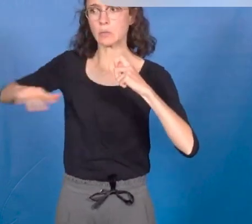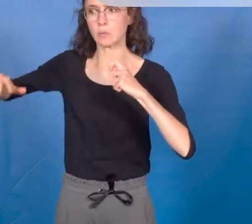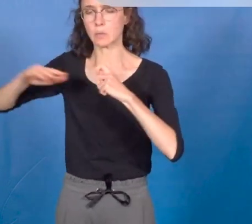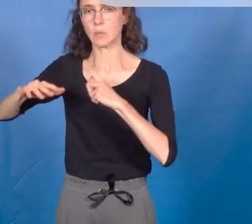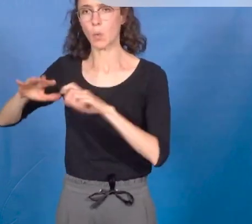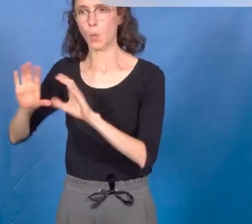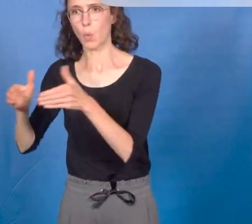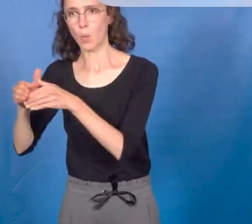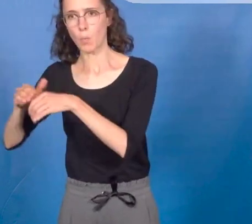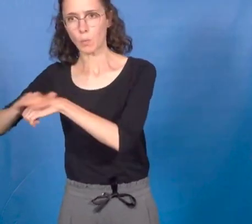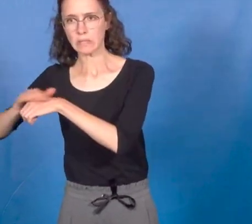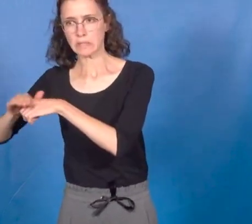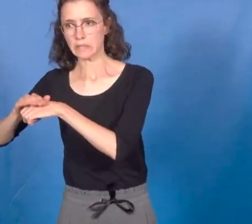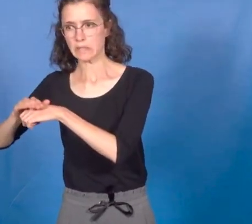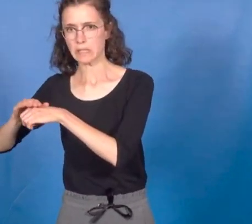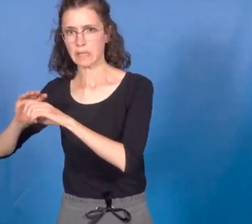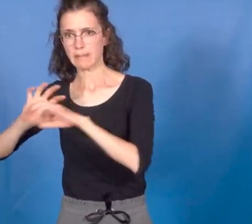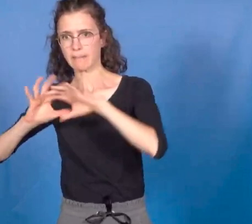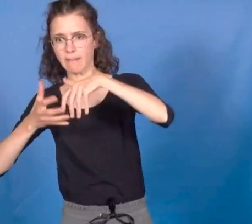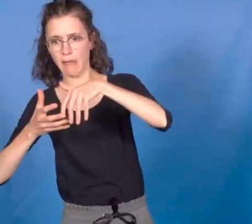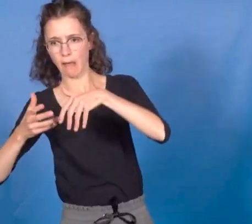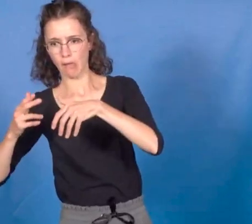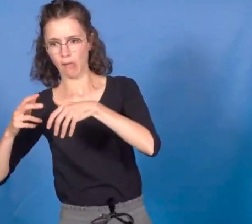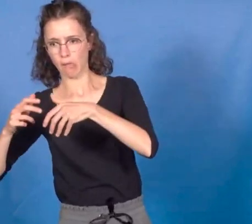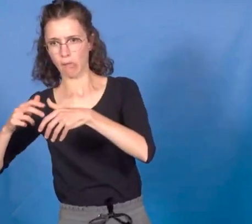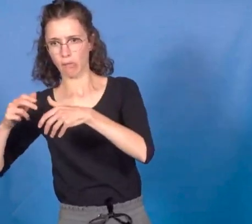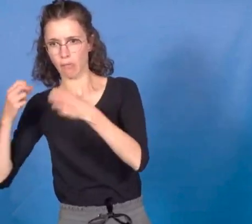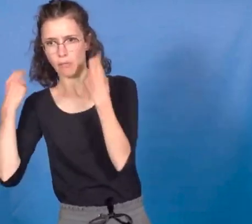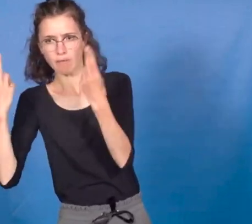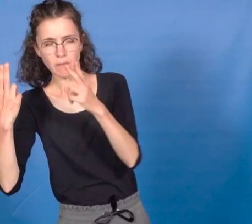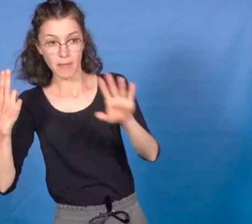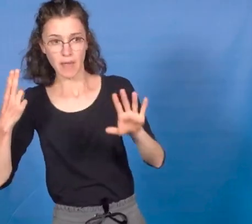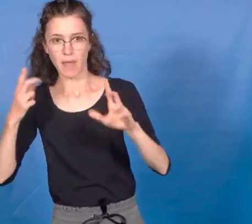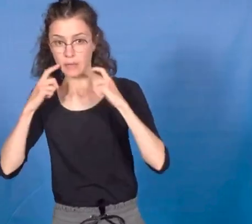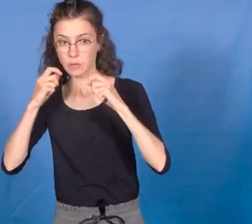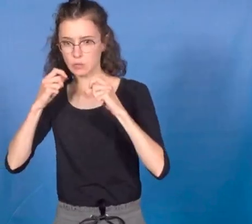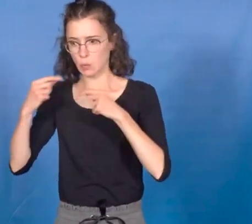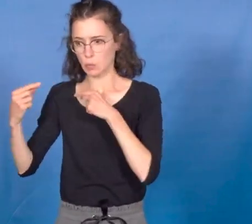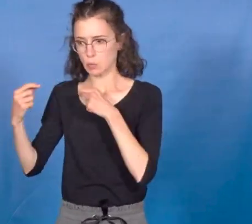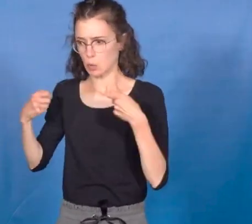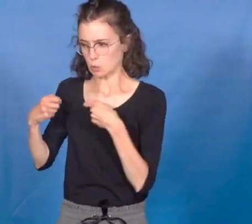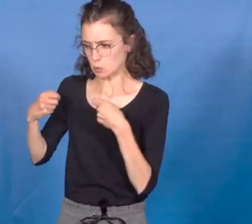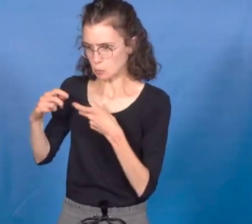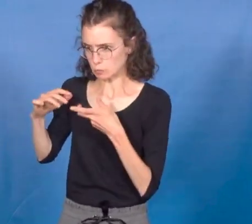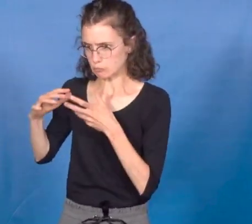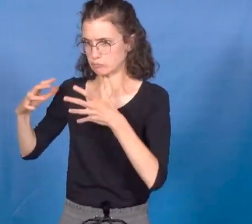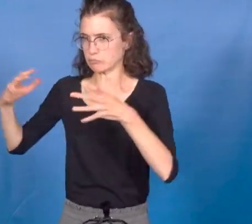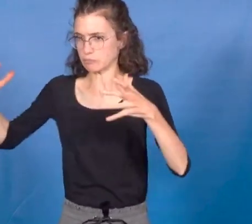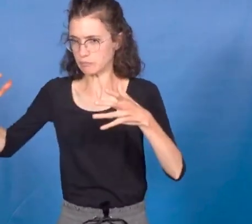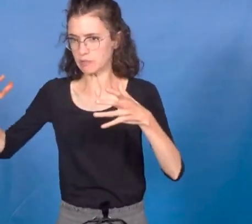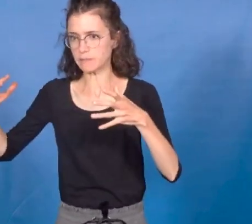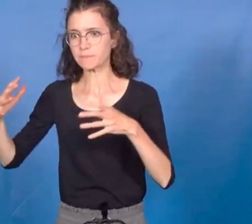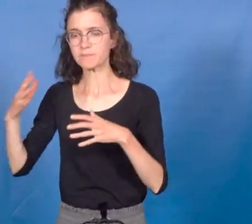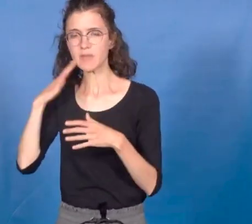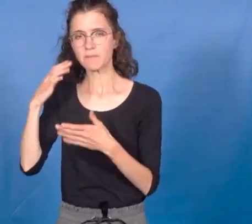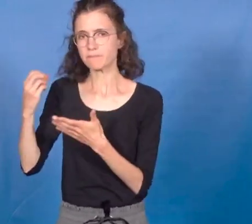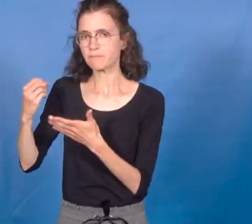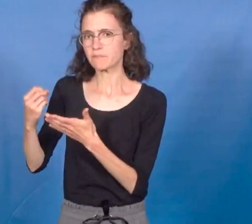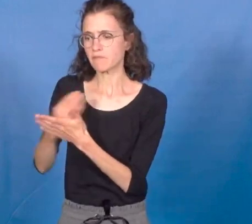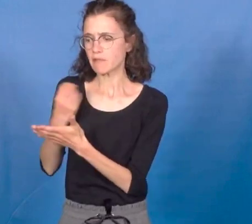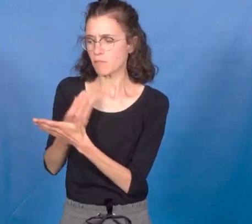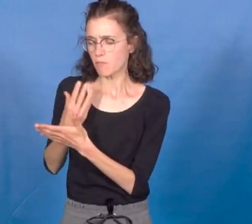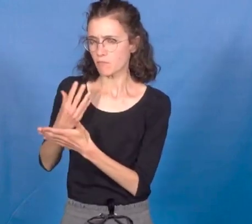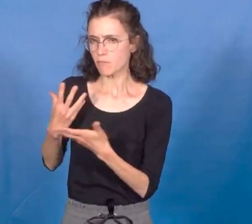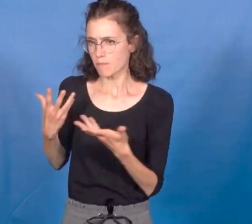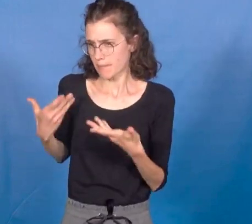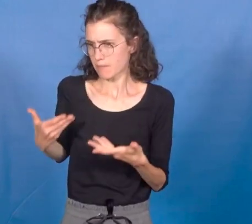Quels sont les derniers faits scientifiques dans l'actualité ? L'homme a tellement pompé les nappes phréatiques que l'axe de la